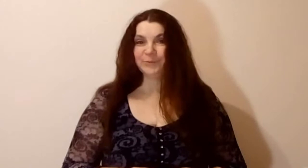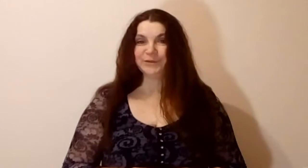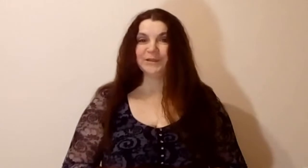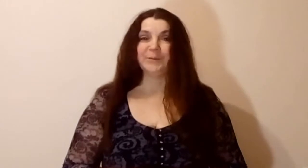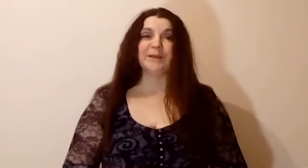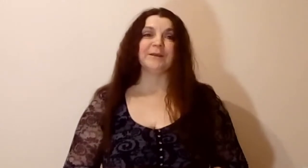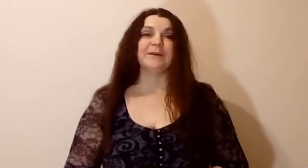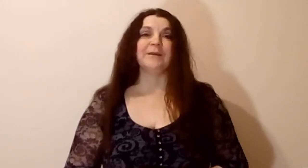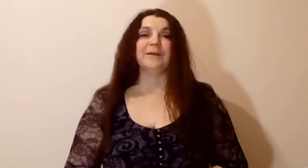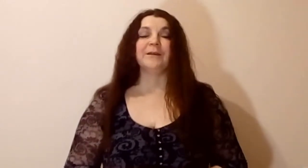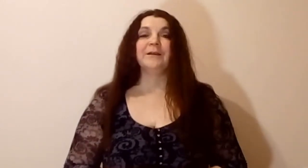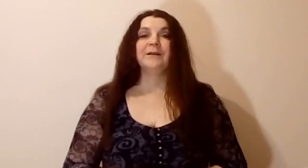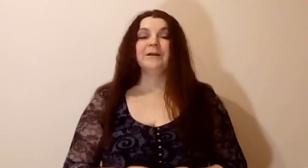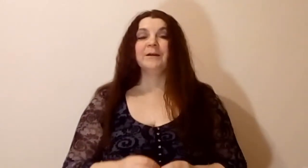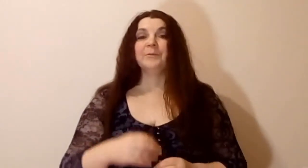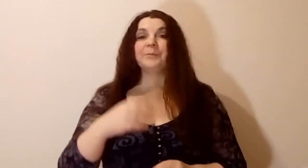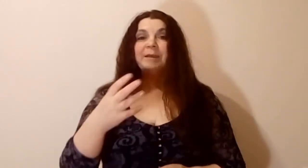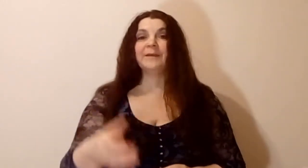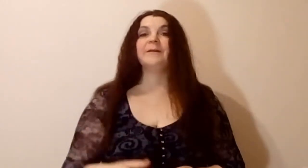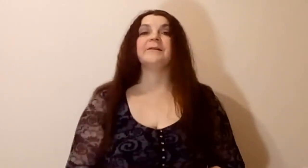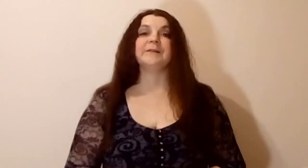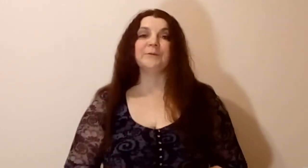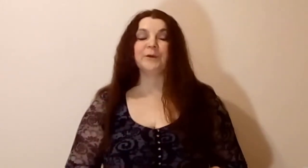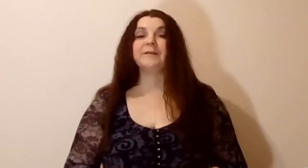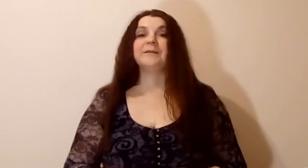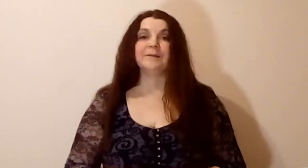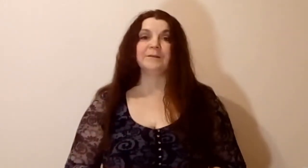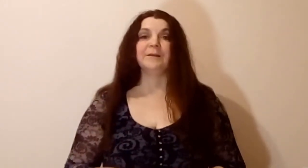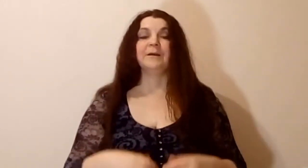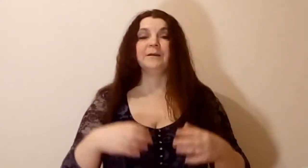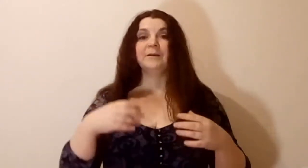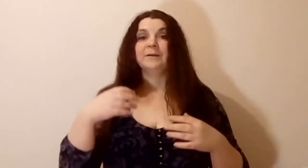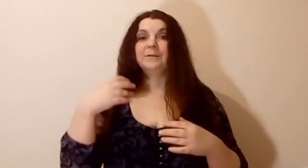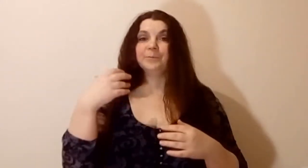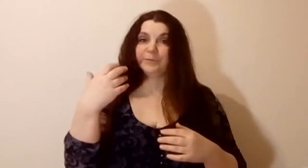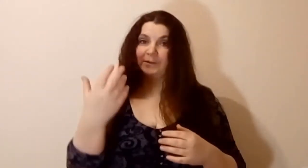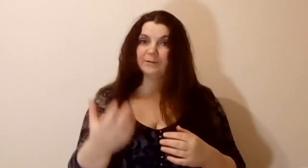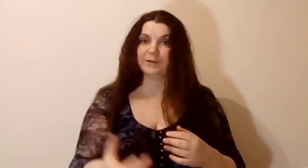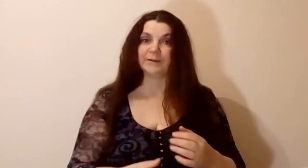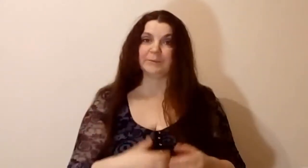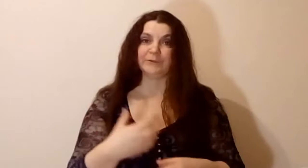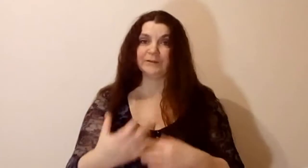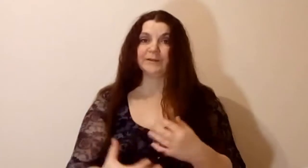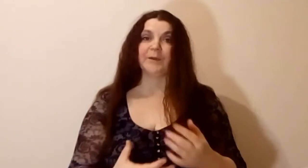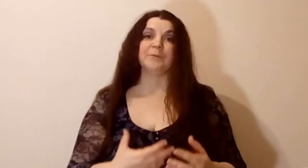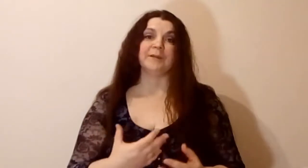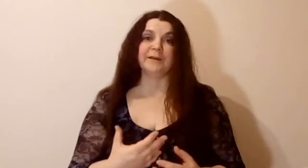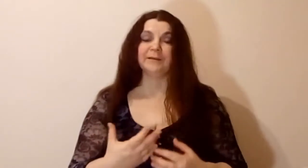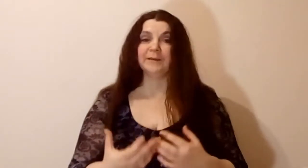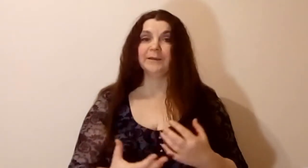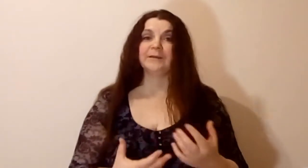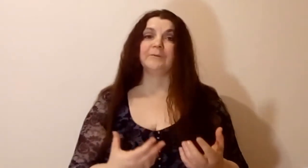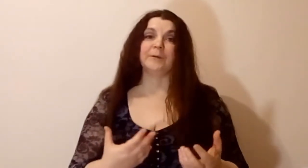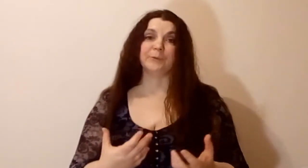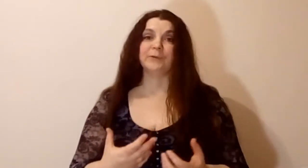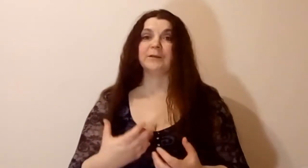мужчинами. И при разговоре, естественно, когда мы выясняем те или иные там вопросы